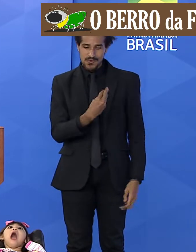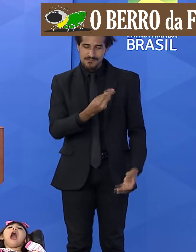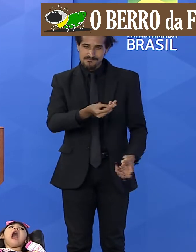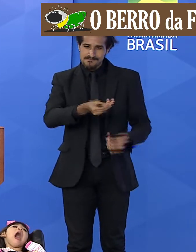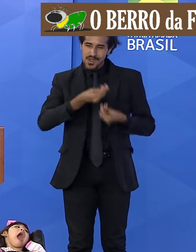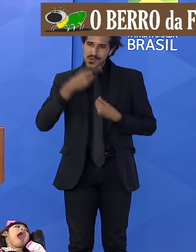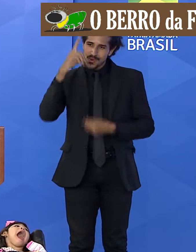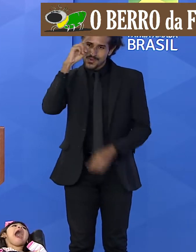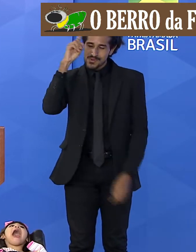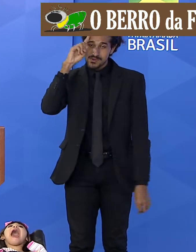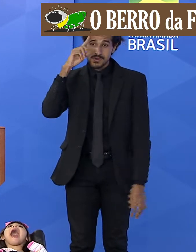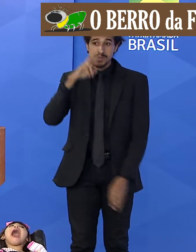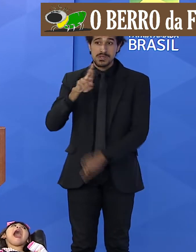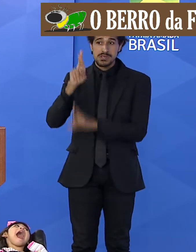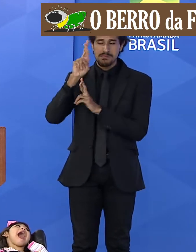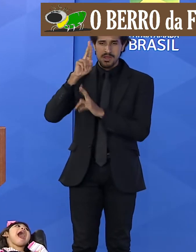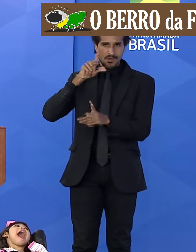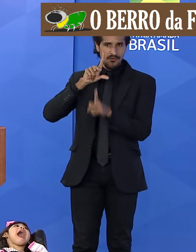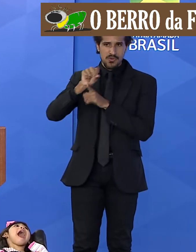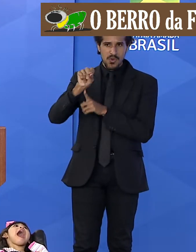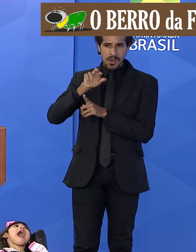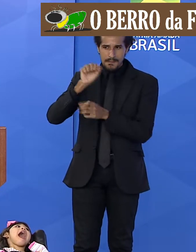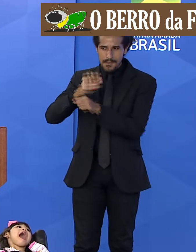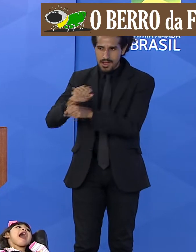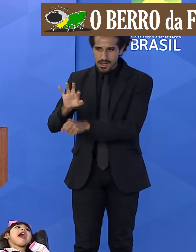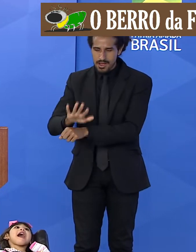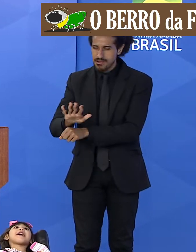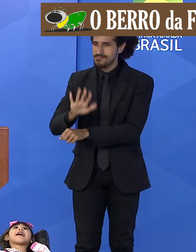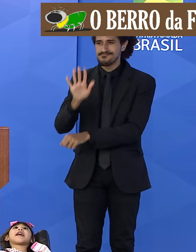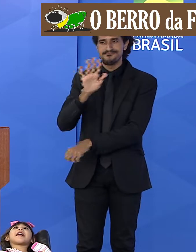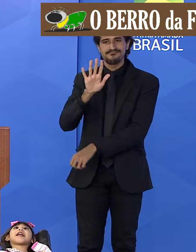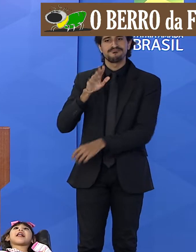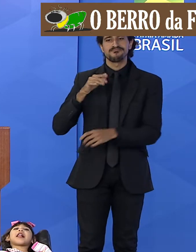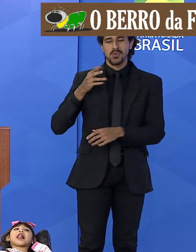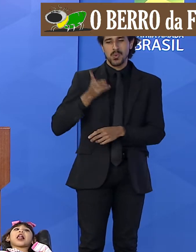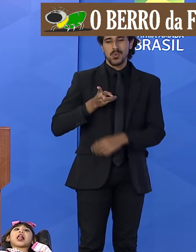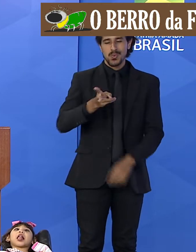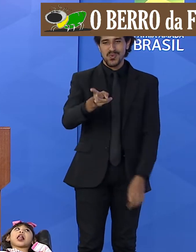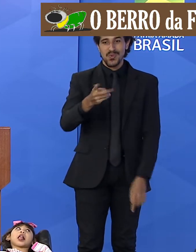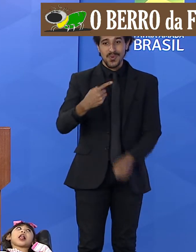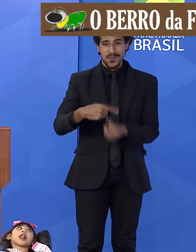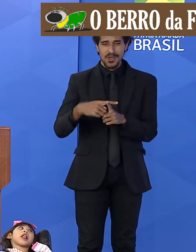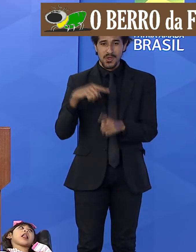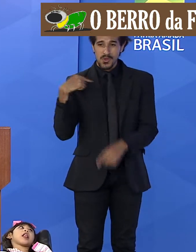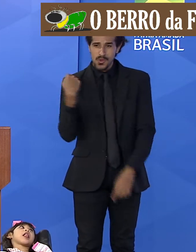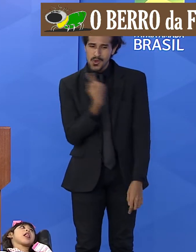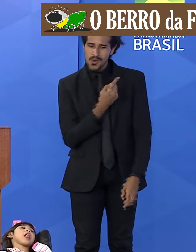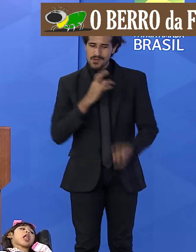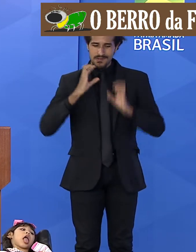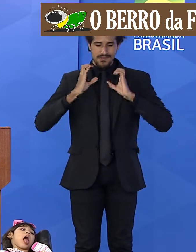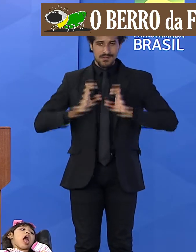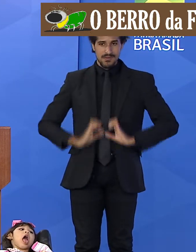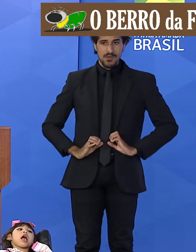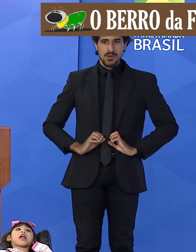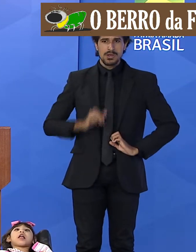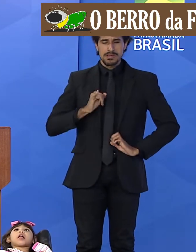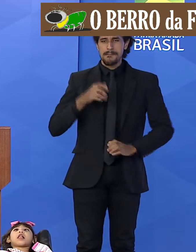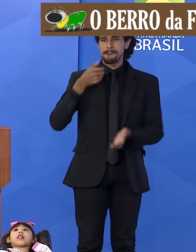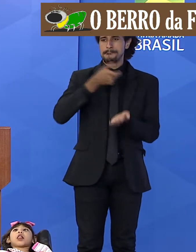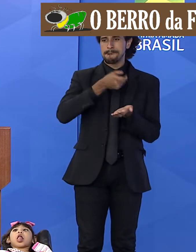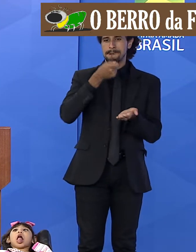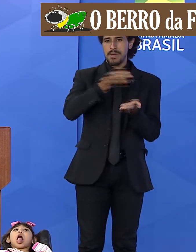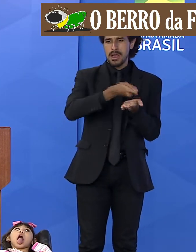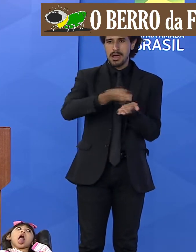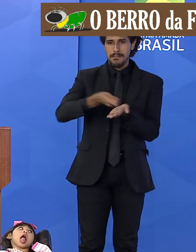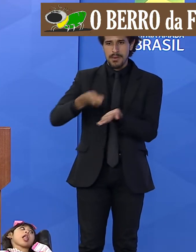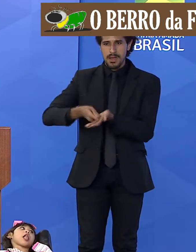desejamos que essa conquista não pare por aqui porque nós cidadãos ao pagarmos os nossos impostos ao estado